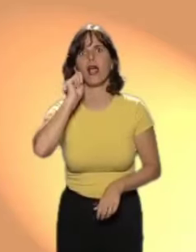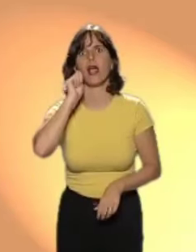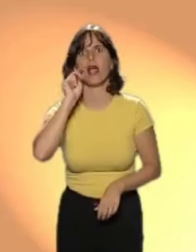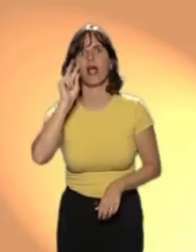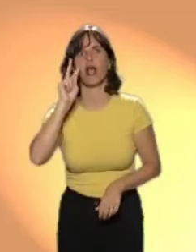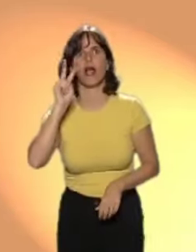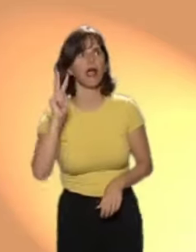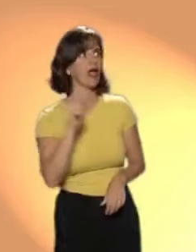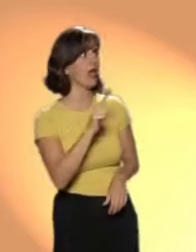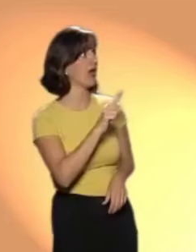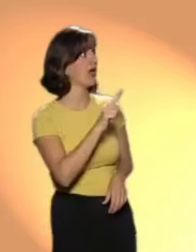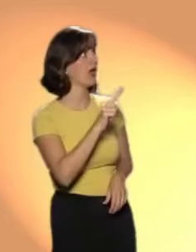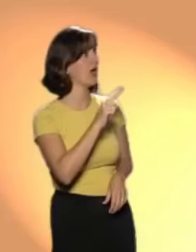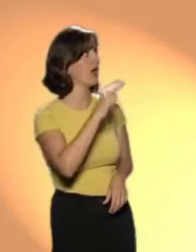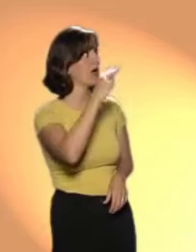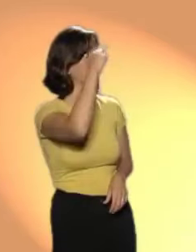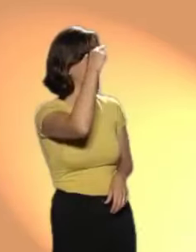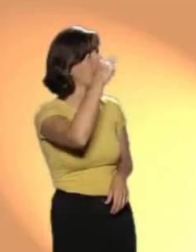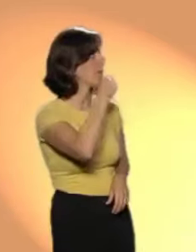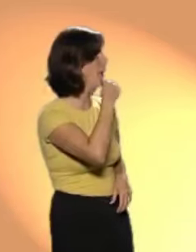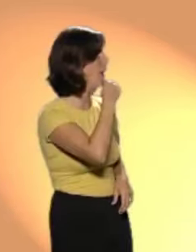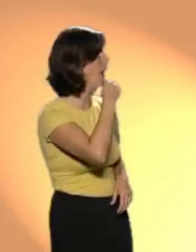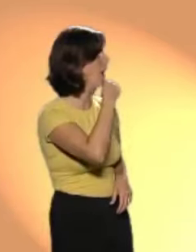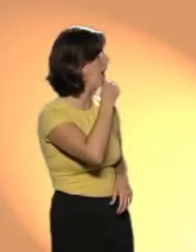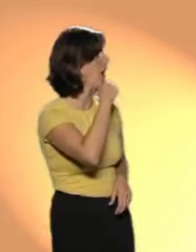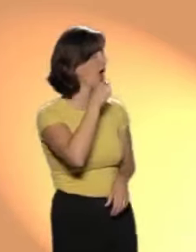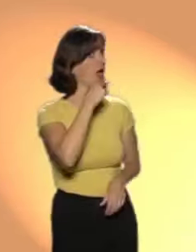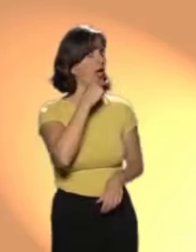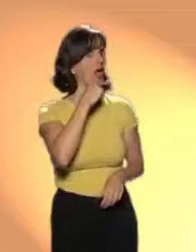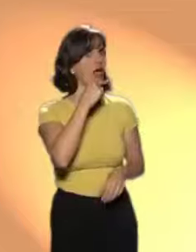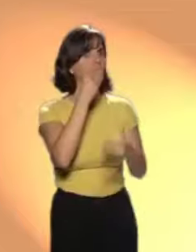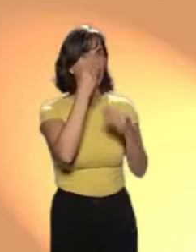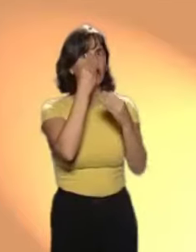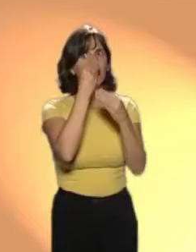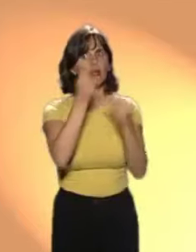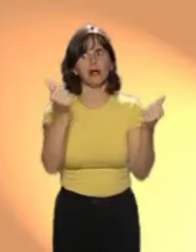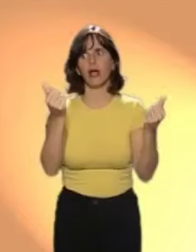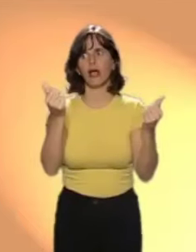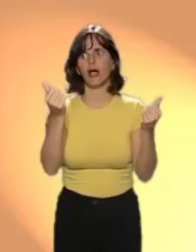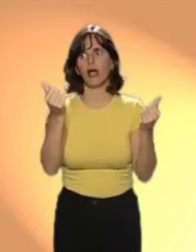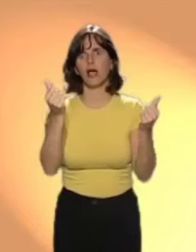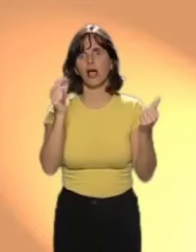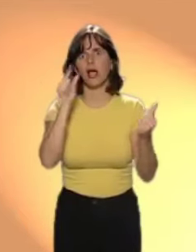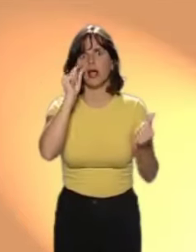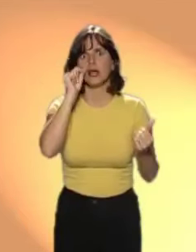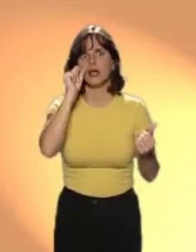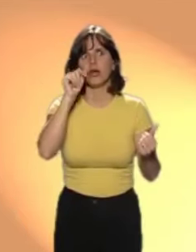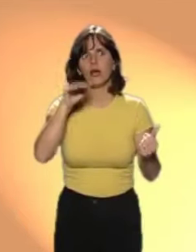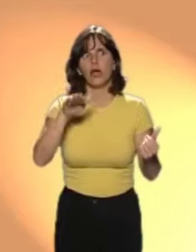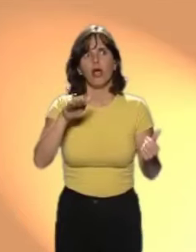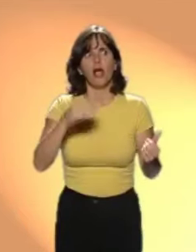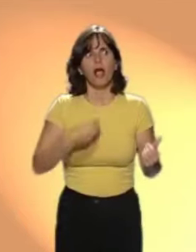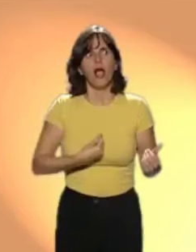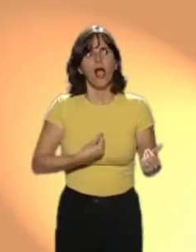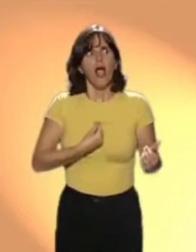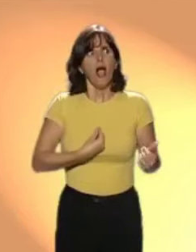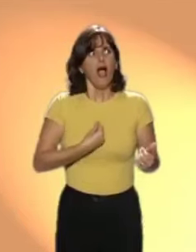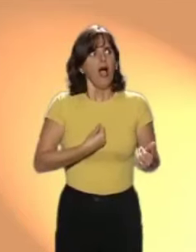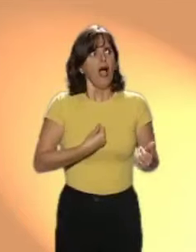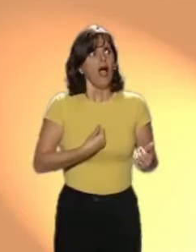De repente la niña vio que su padre había desaparecido. El niño,